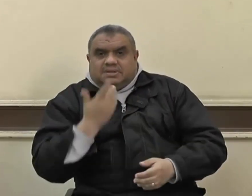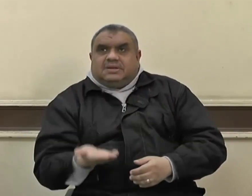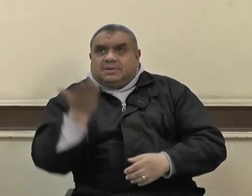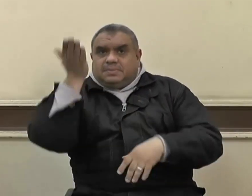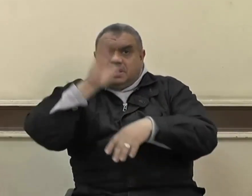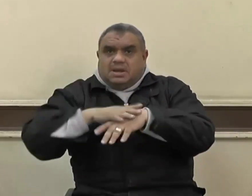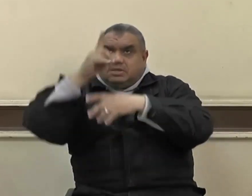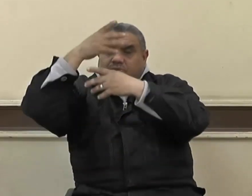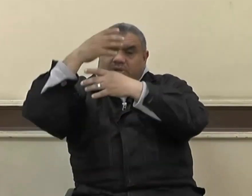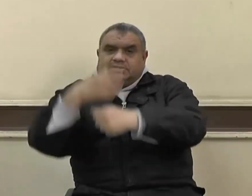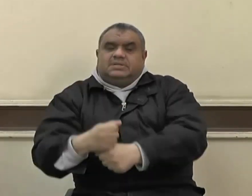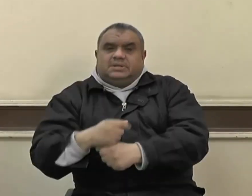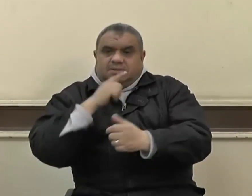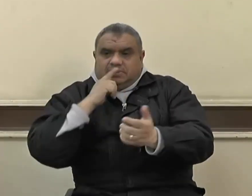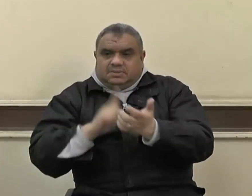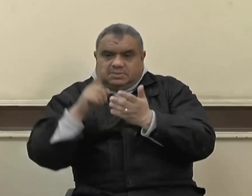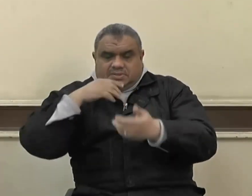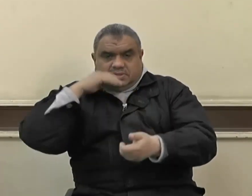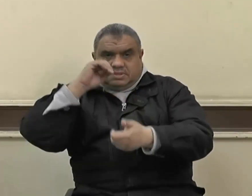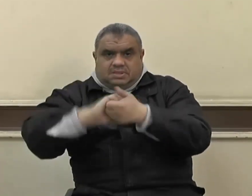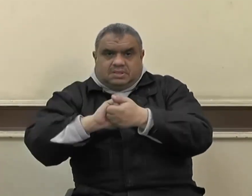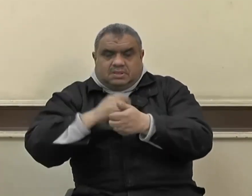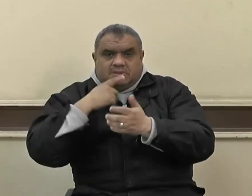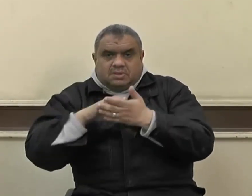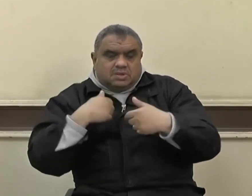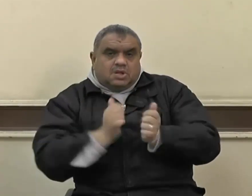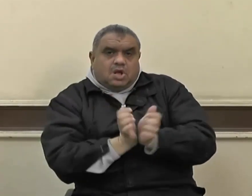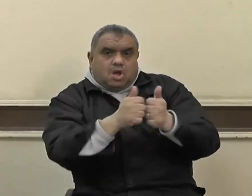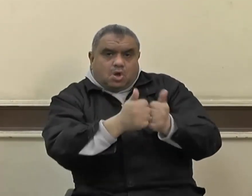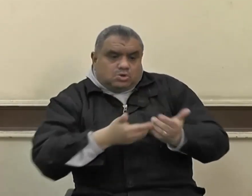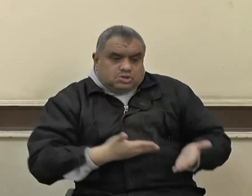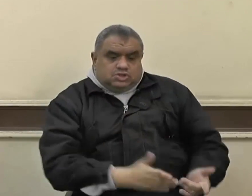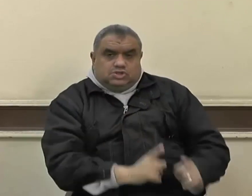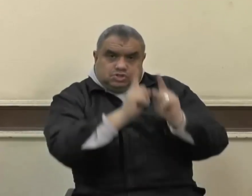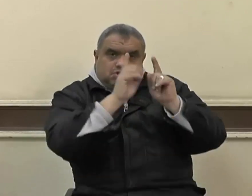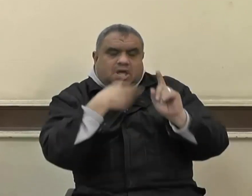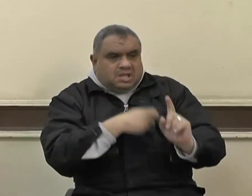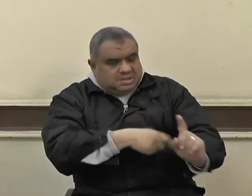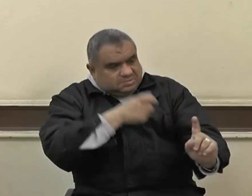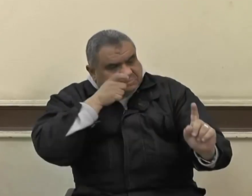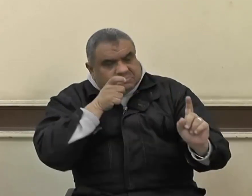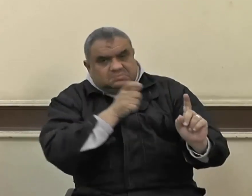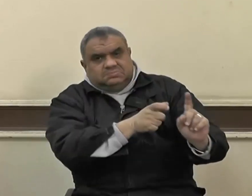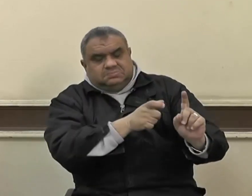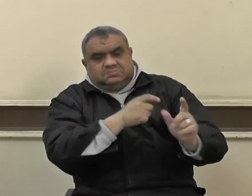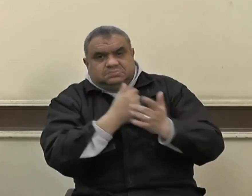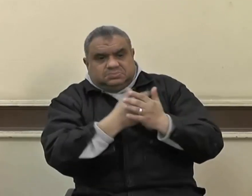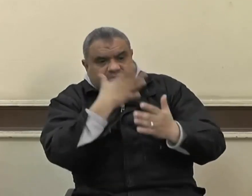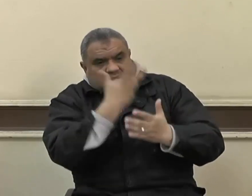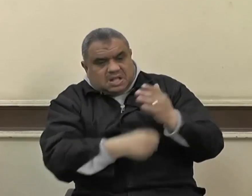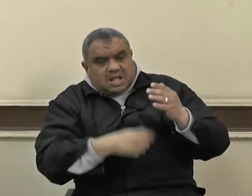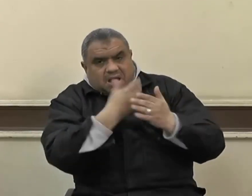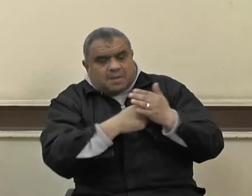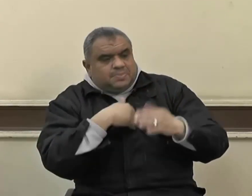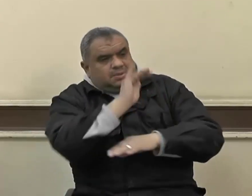لله رب العالمين وأشهد أن لا إله إلا الله وحده لا شريك له وأشهد أن